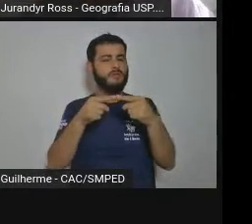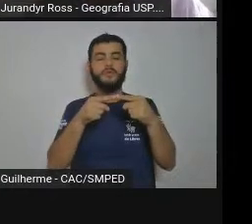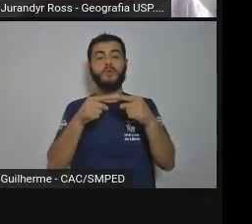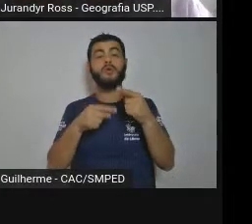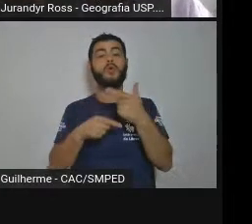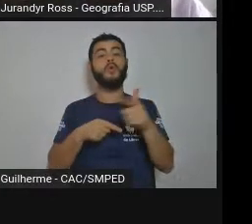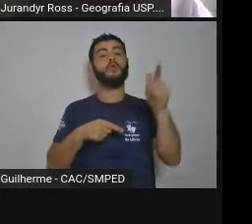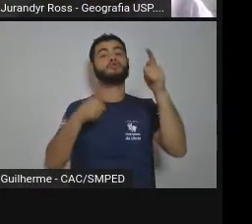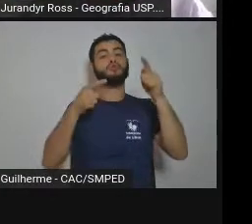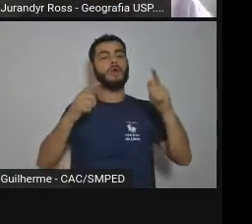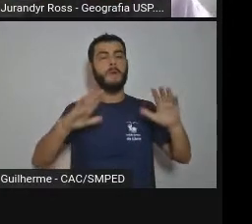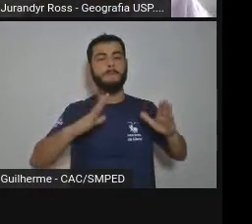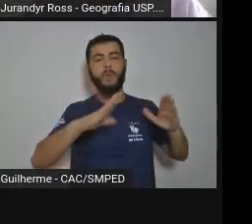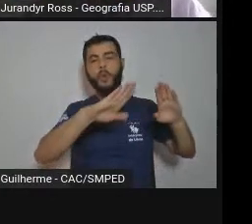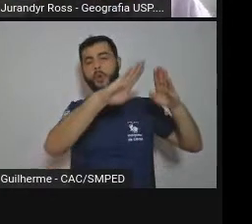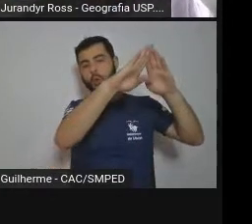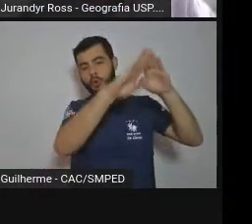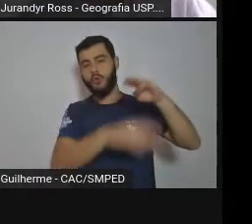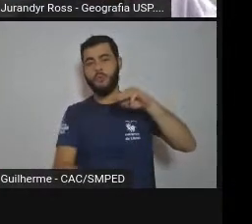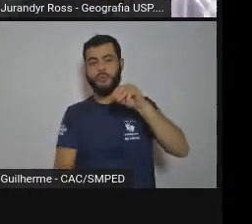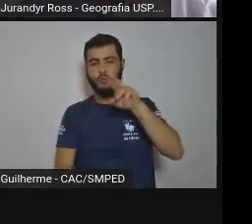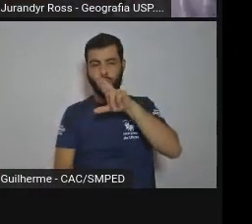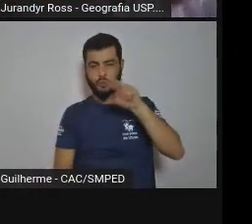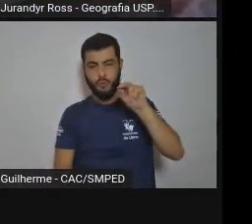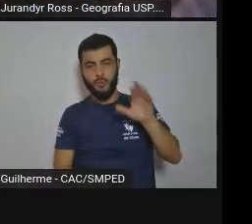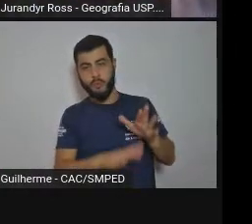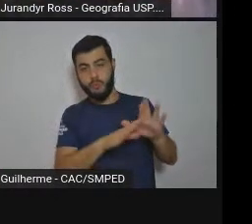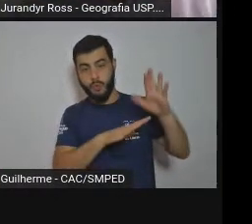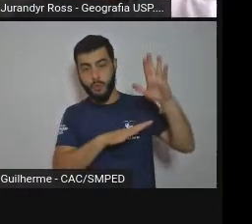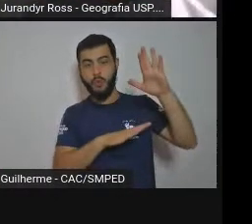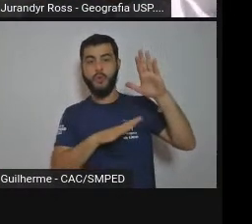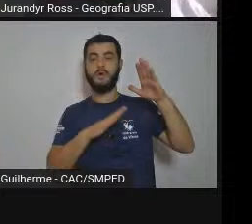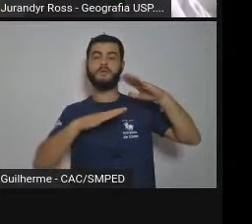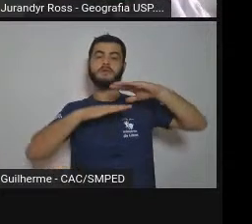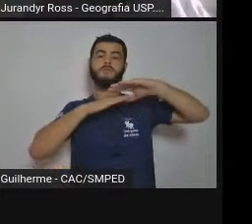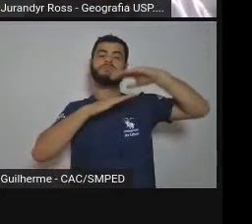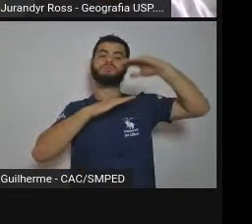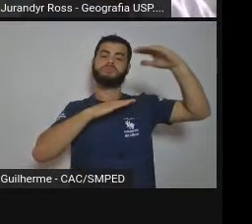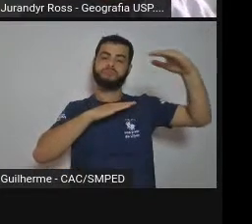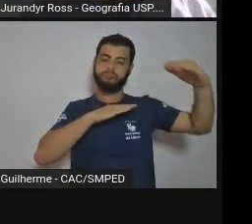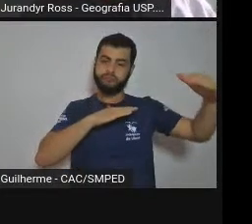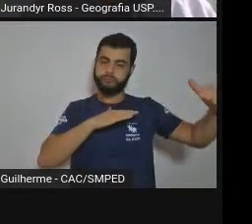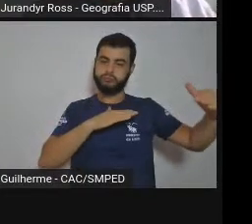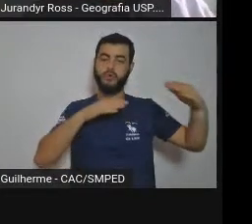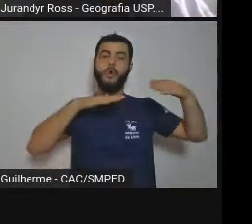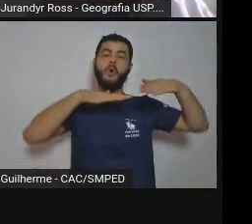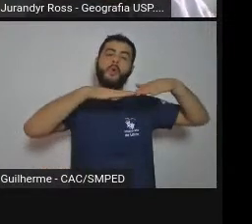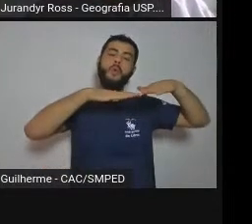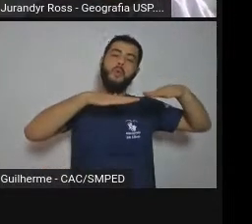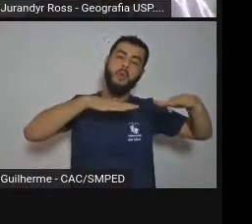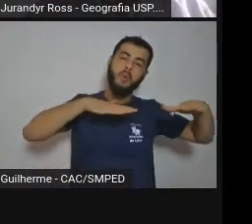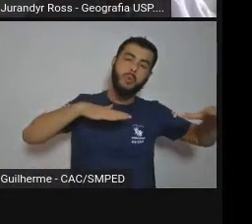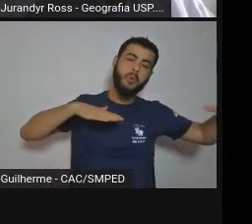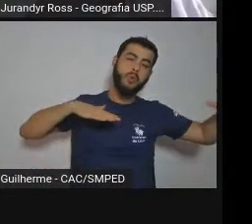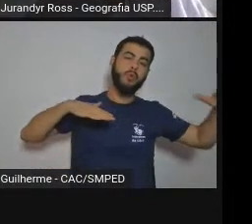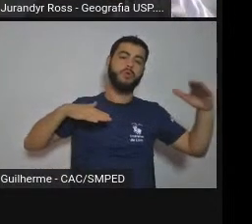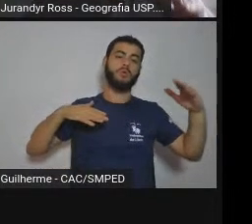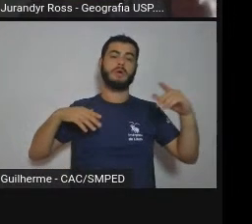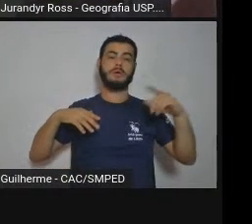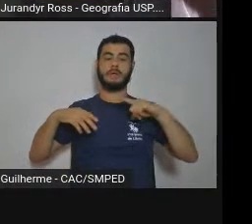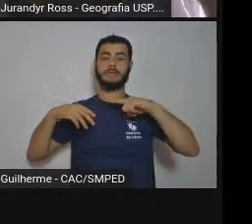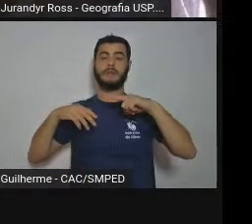arredondados e mais rebaixados, que rodeiam e permeiam toda a faixa do Planalto Atlântico. Então,